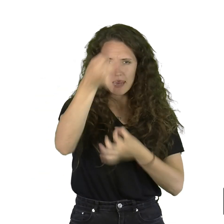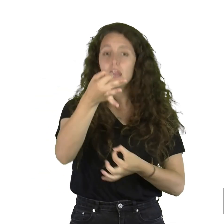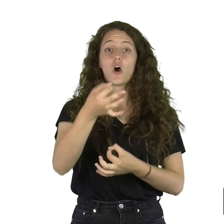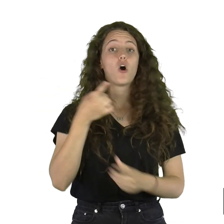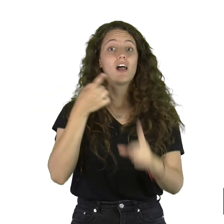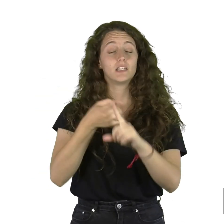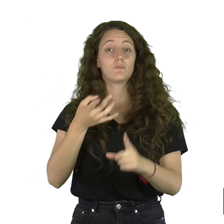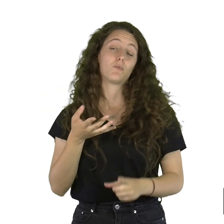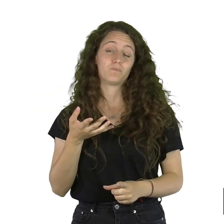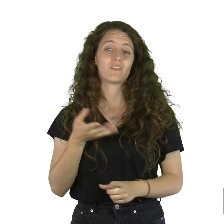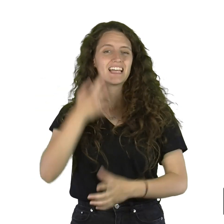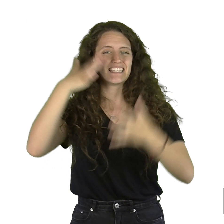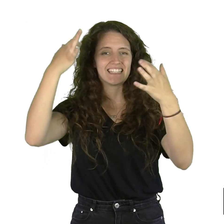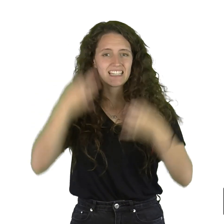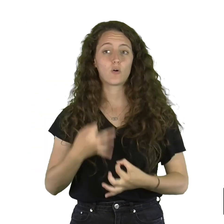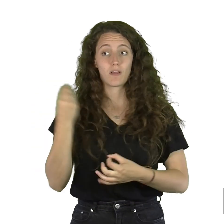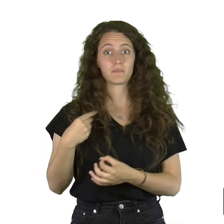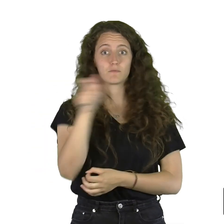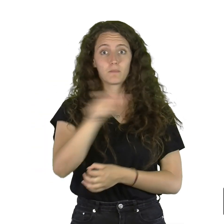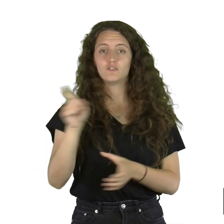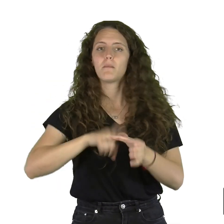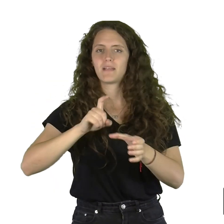en beneficio de la seguridad de quienes participan